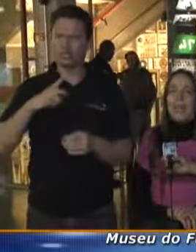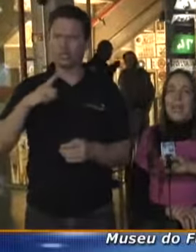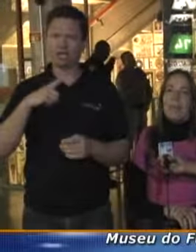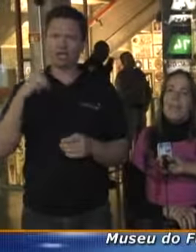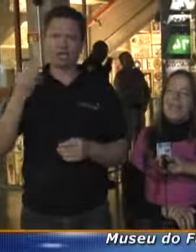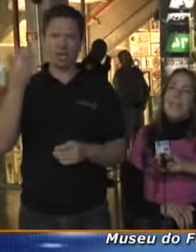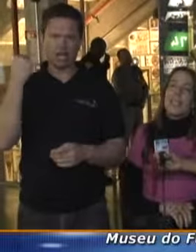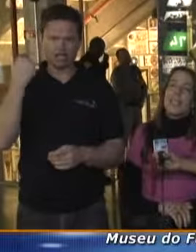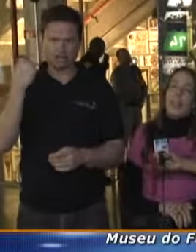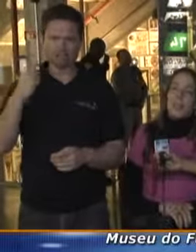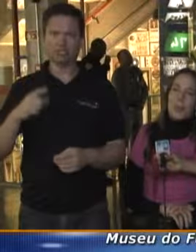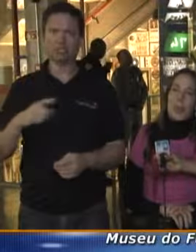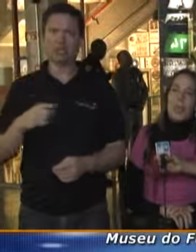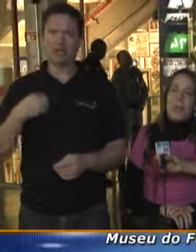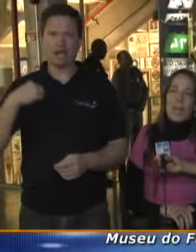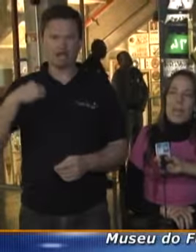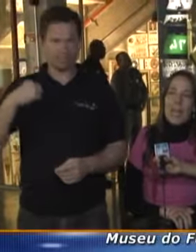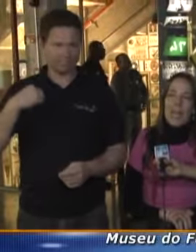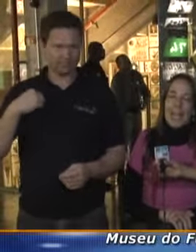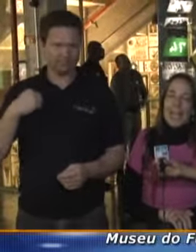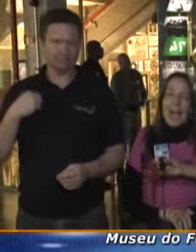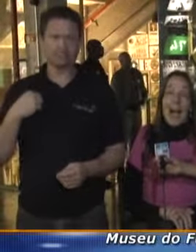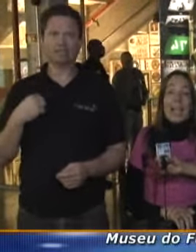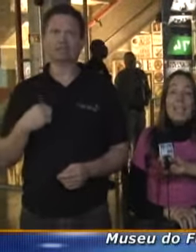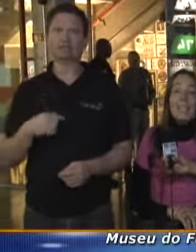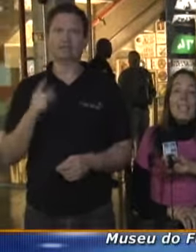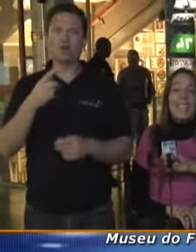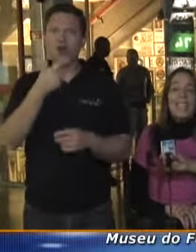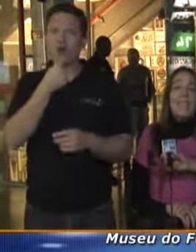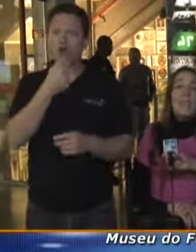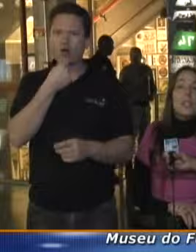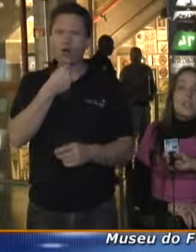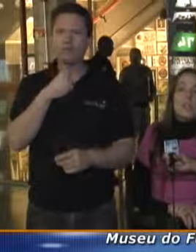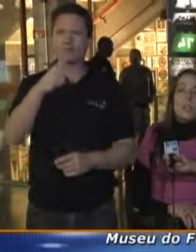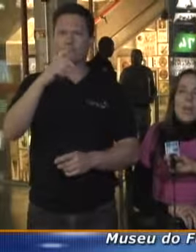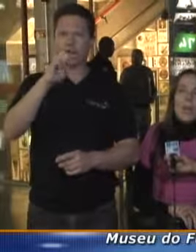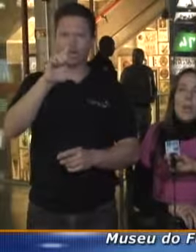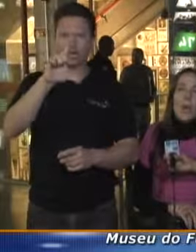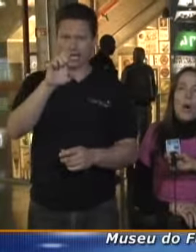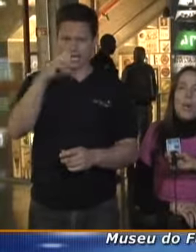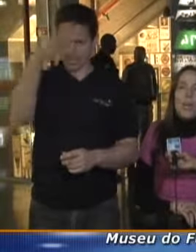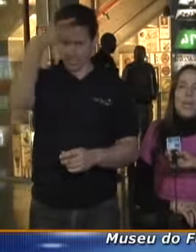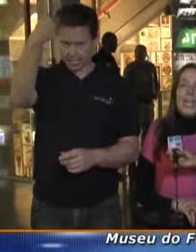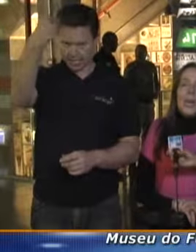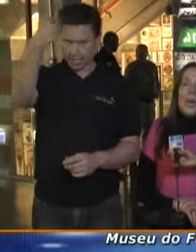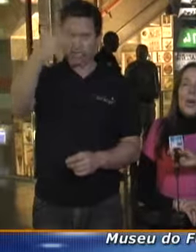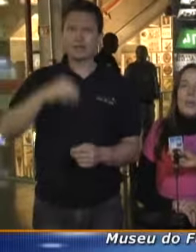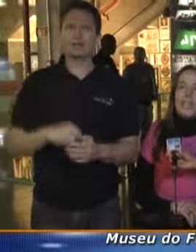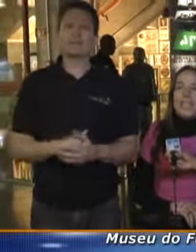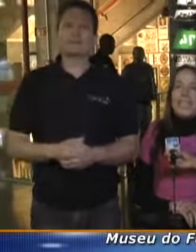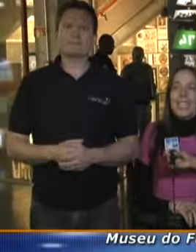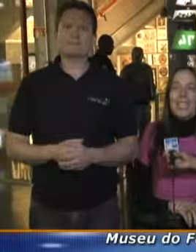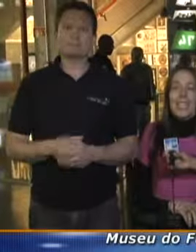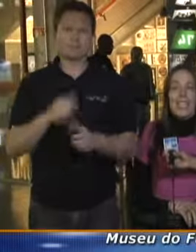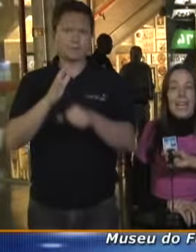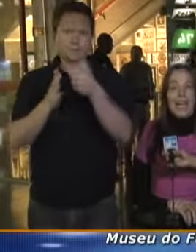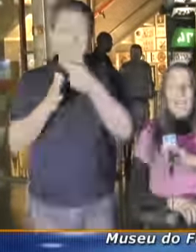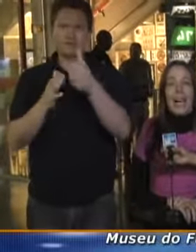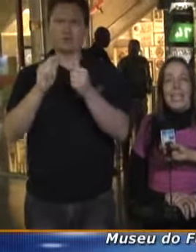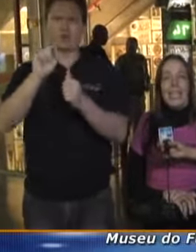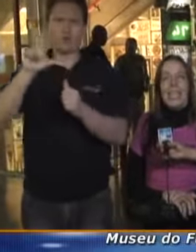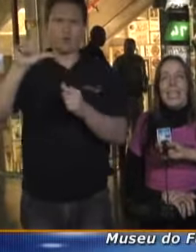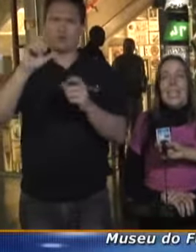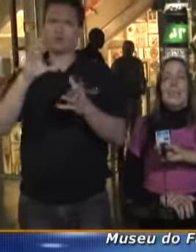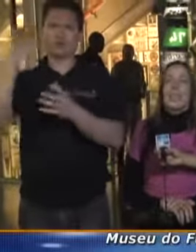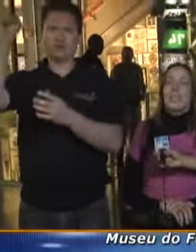tem uma camiseta do nosso rei Pelé. A camiseta que ele fez o primeiro gol na Copa de 70, na